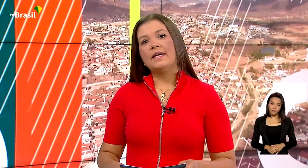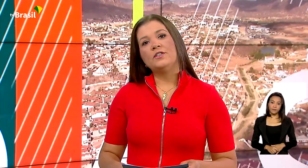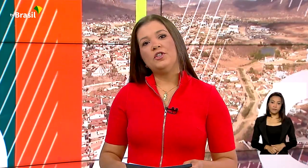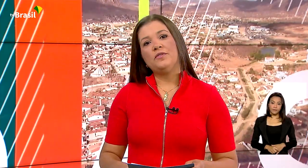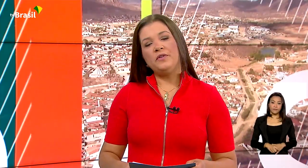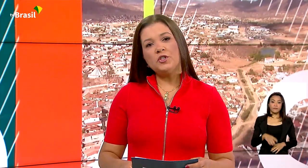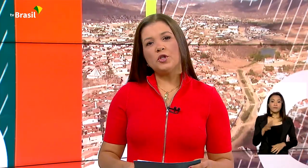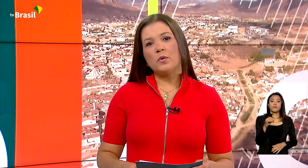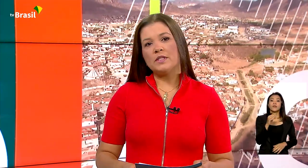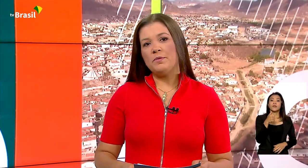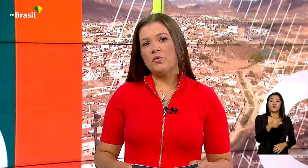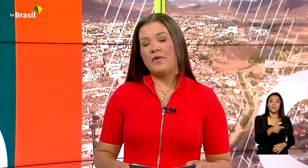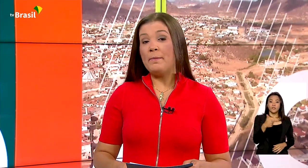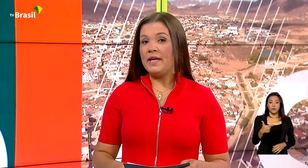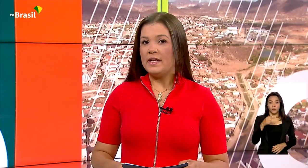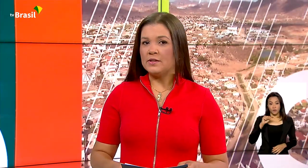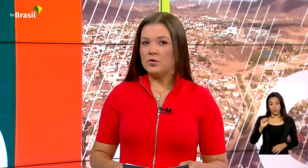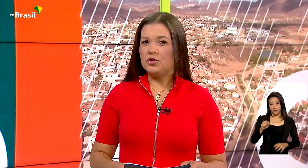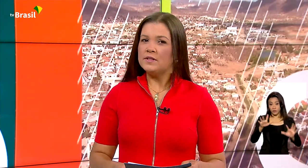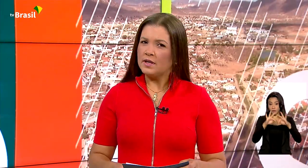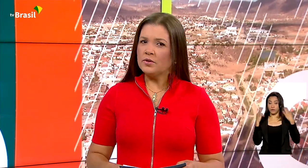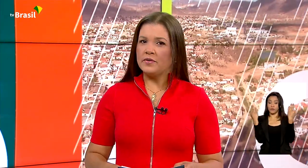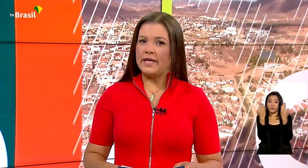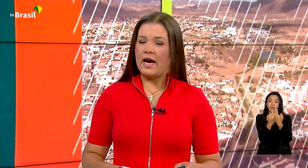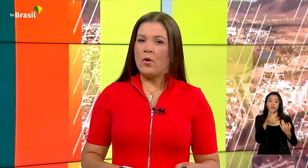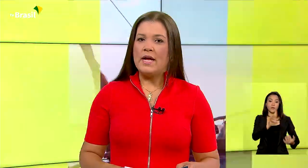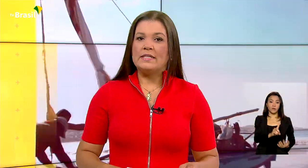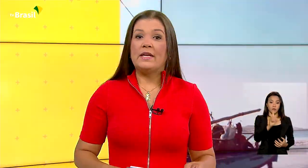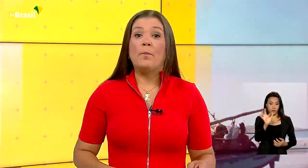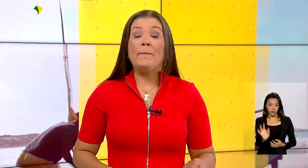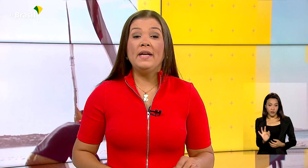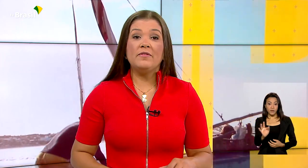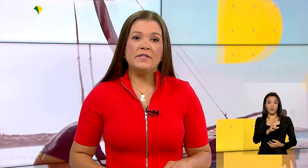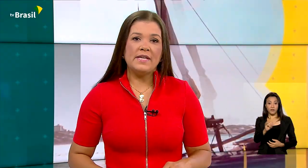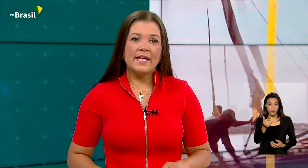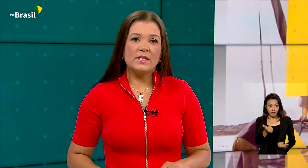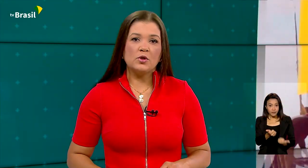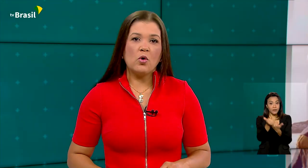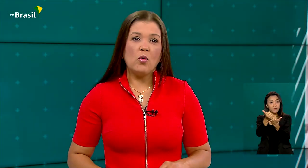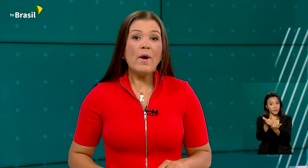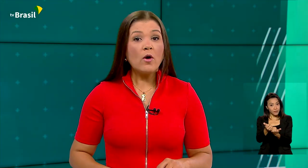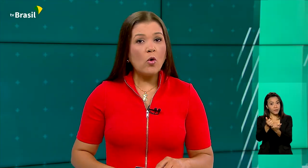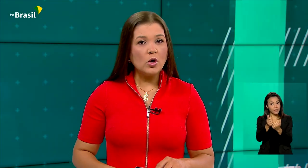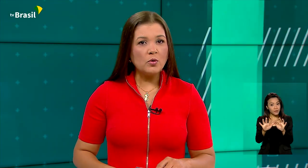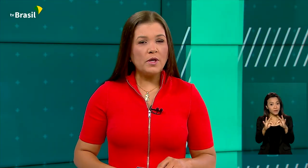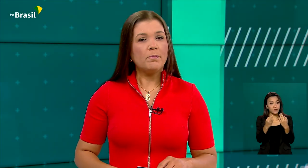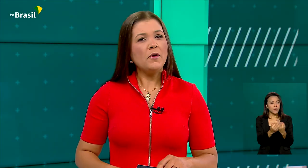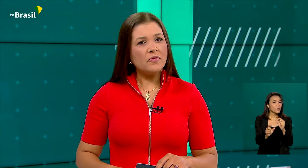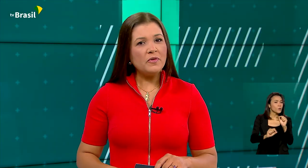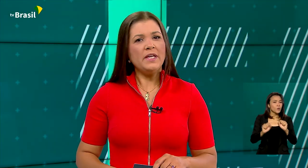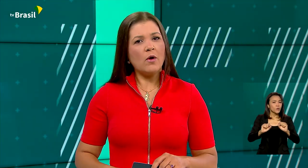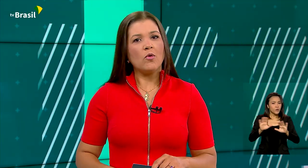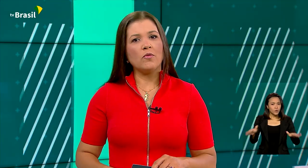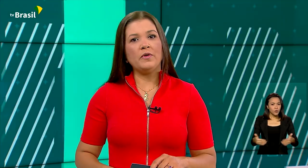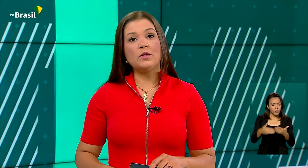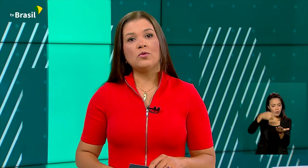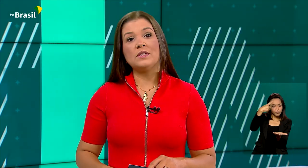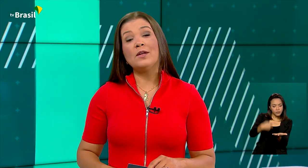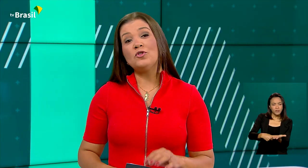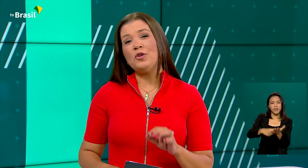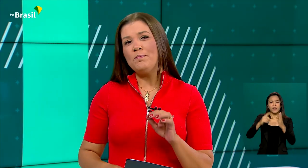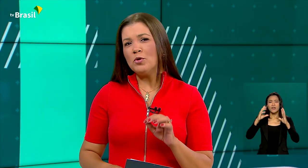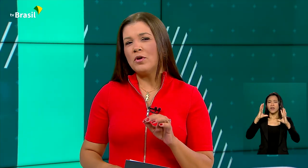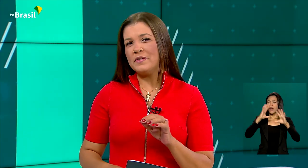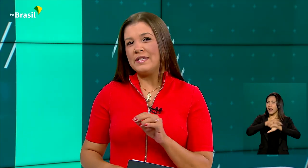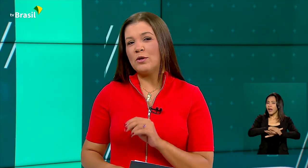Cerca de 22 mil famílias do Distrito Federal serão beneficiadas com um acordo que põe fim a um conflito